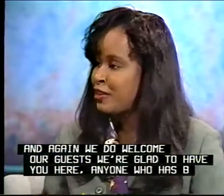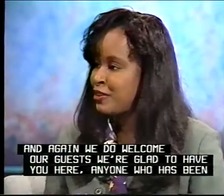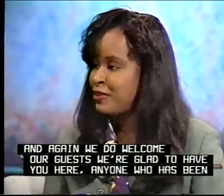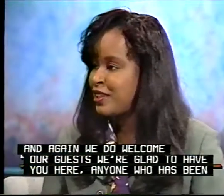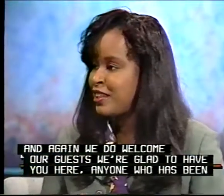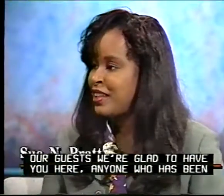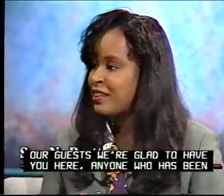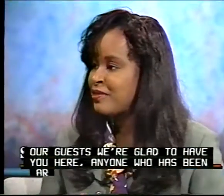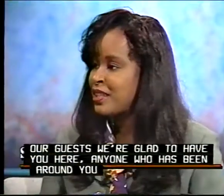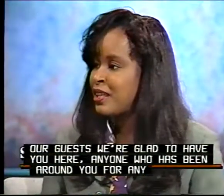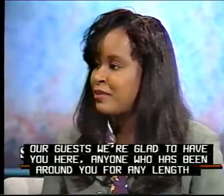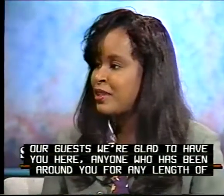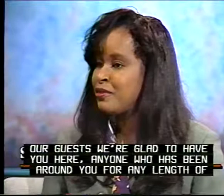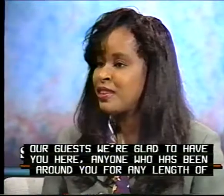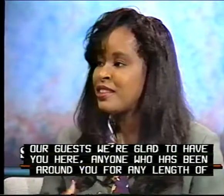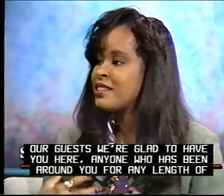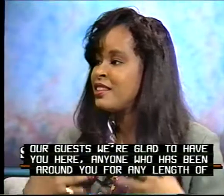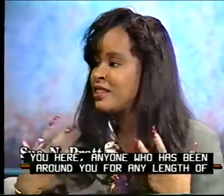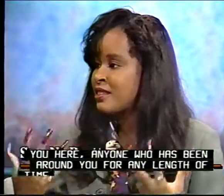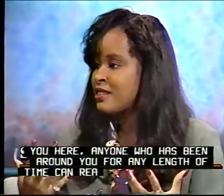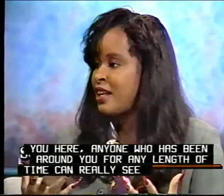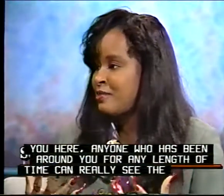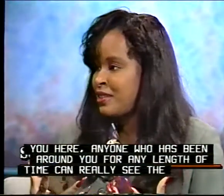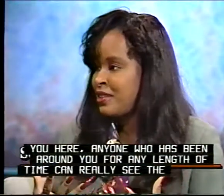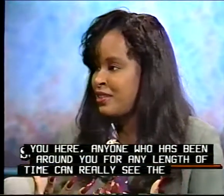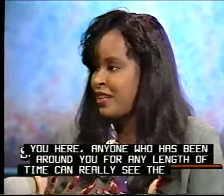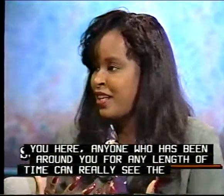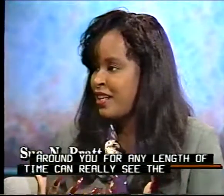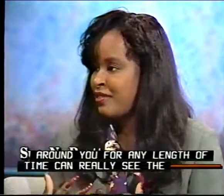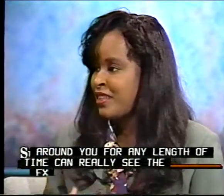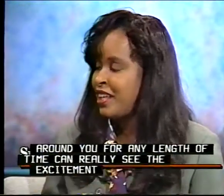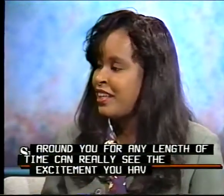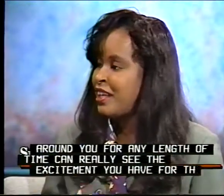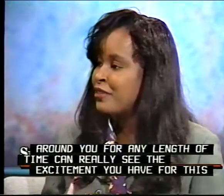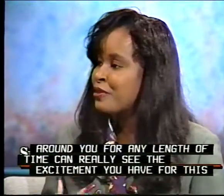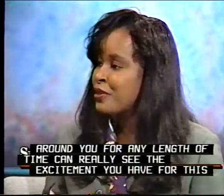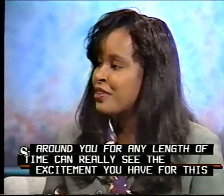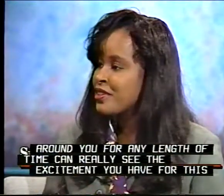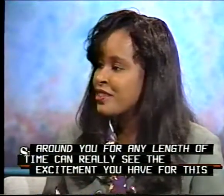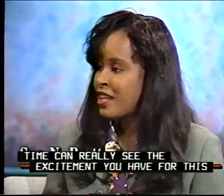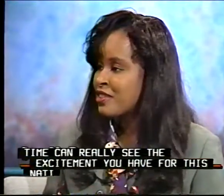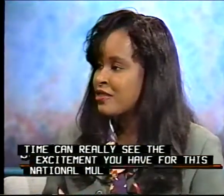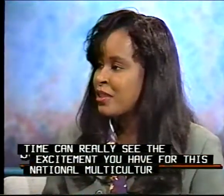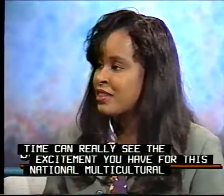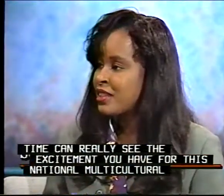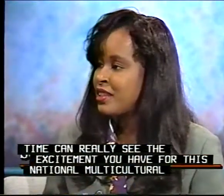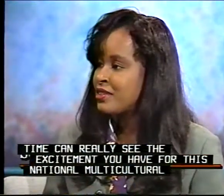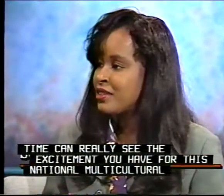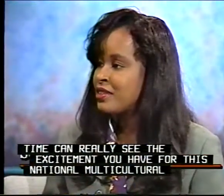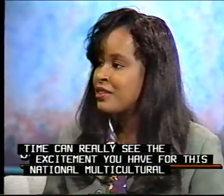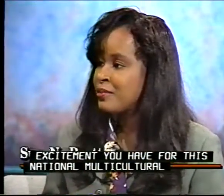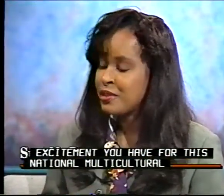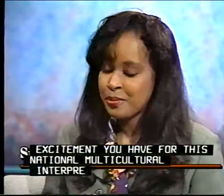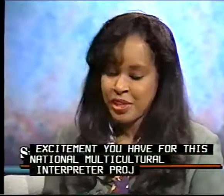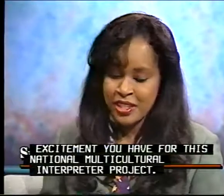you for any length of time can really see the excitement that you have for this National Multicultural Interpreter Project.